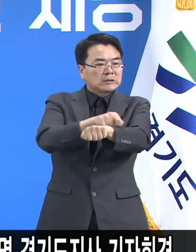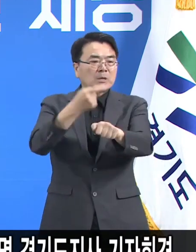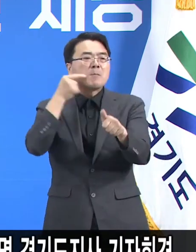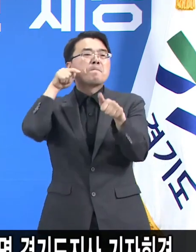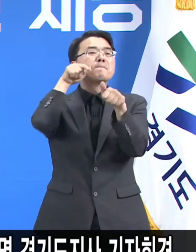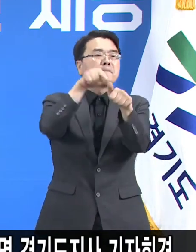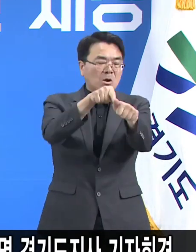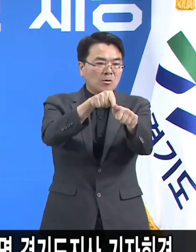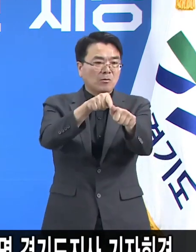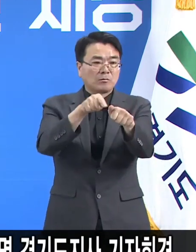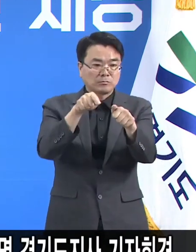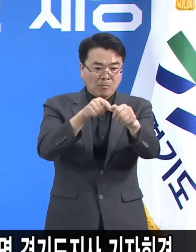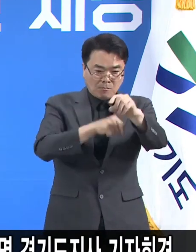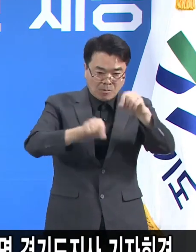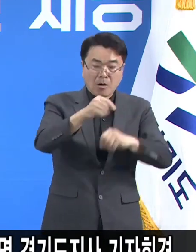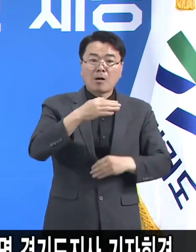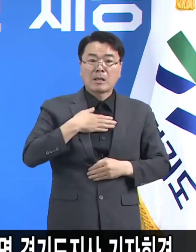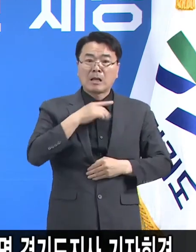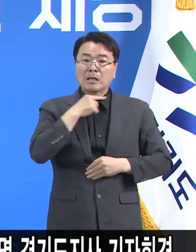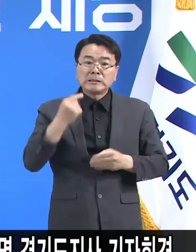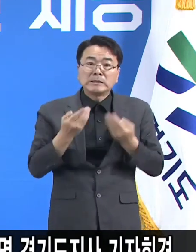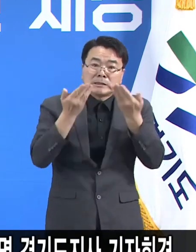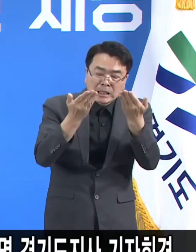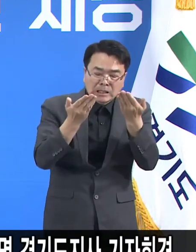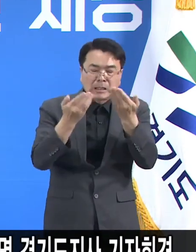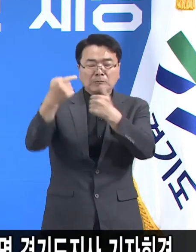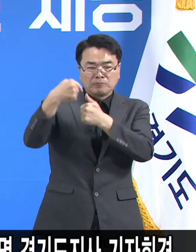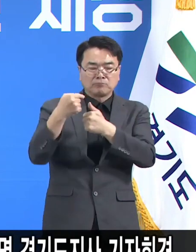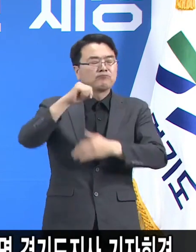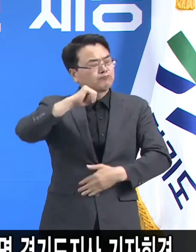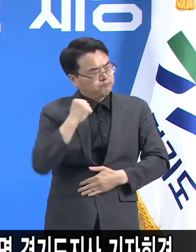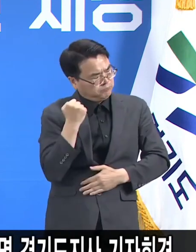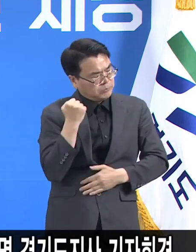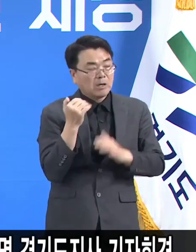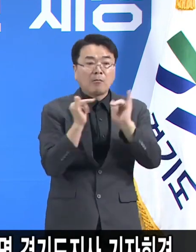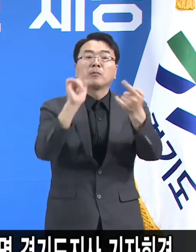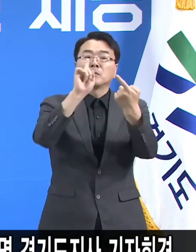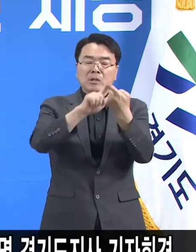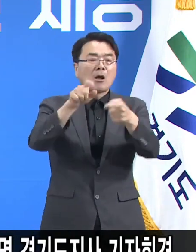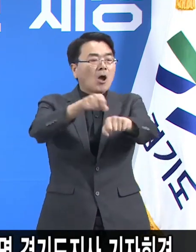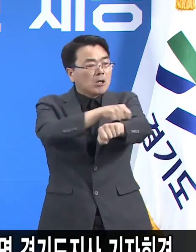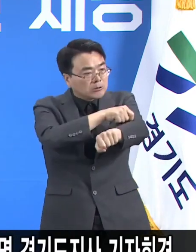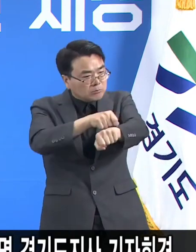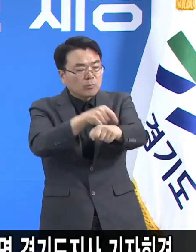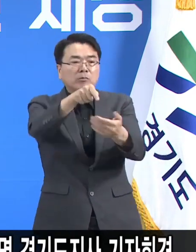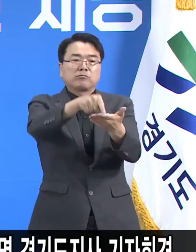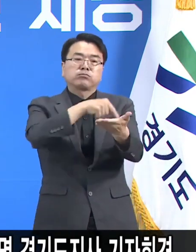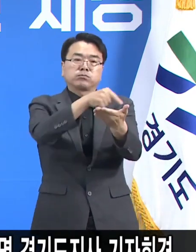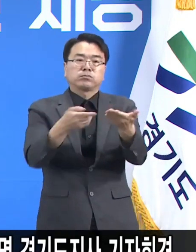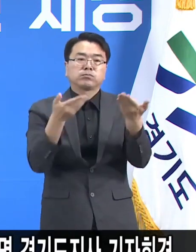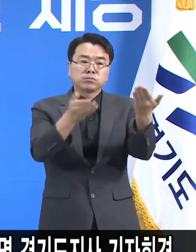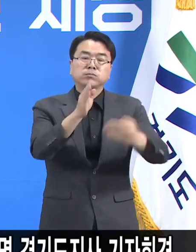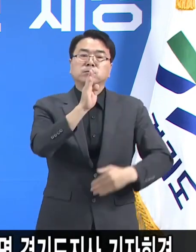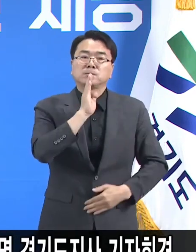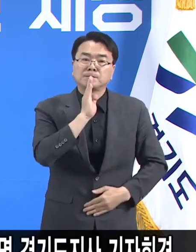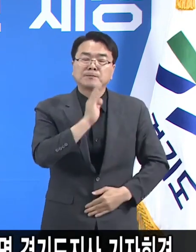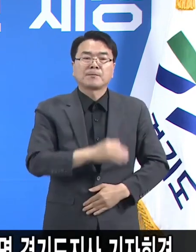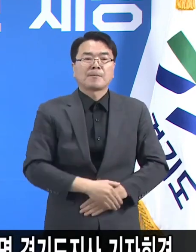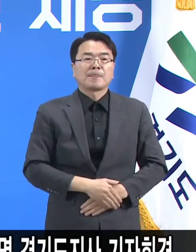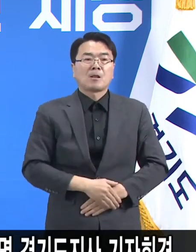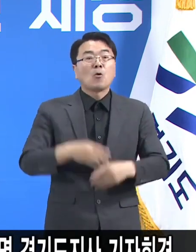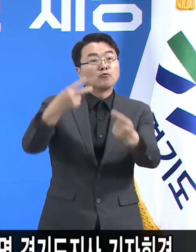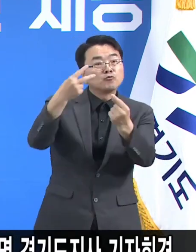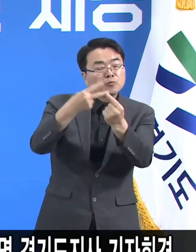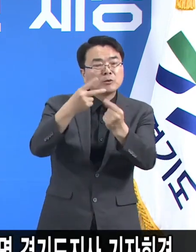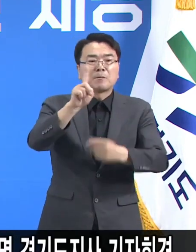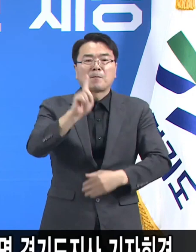의한 특별한 희생에 대해서는 당연히 그 부분은 보상이 있어야 됩니다. 두